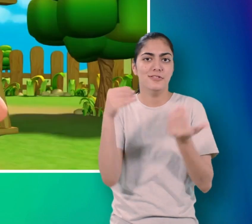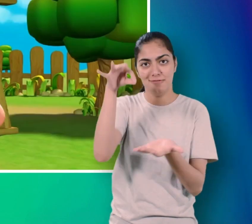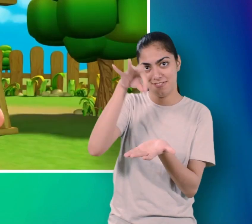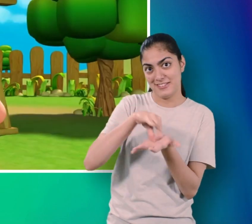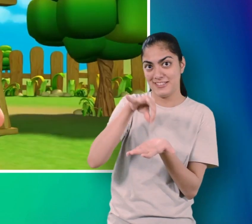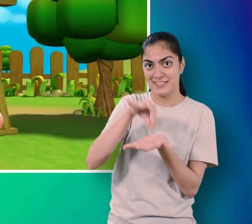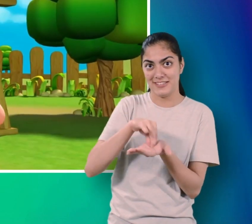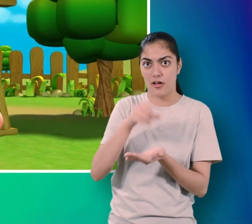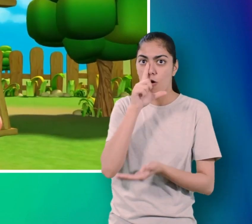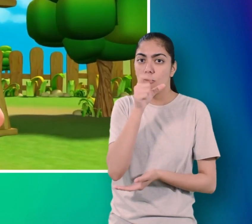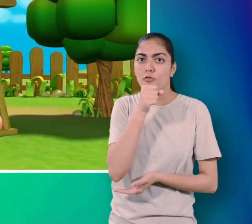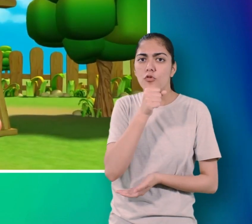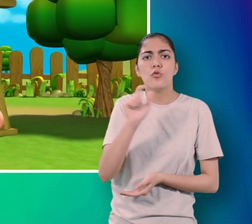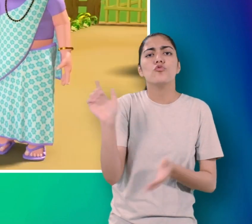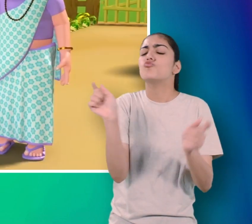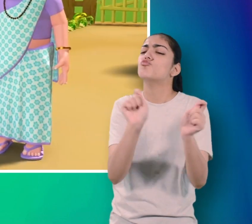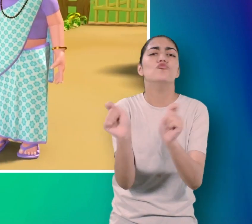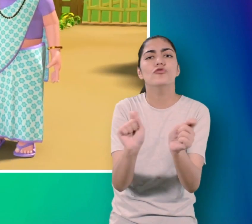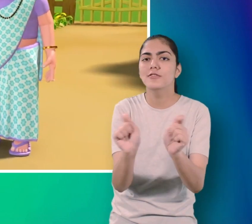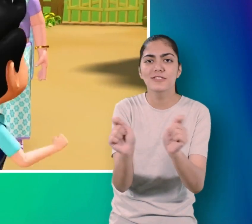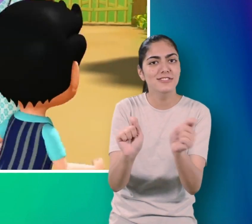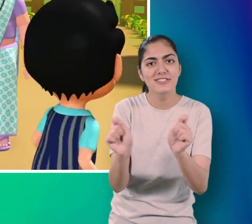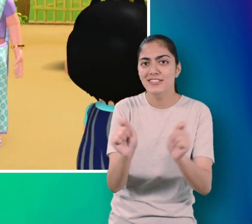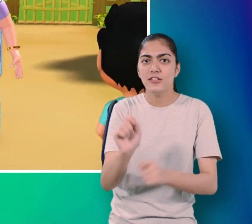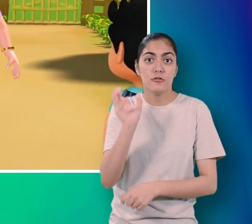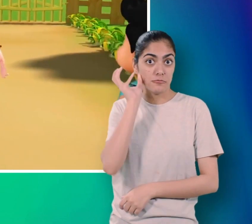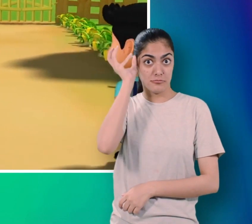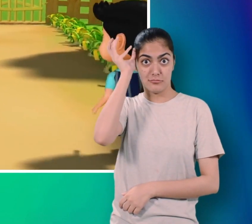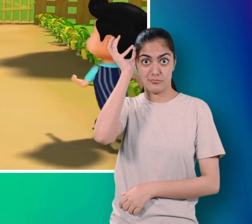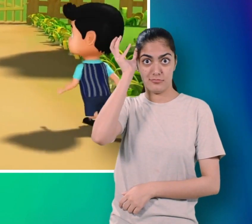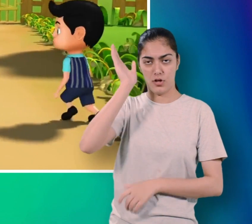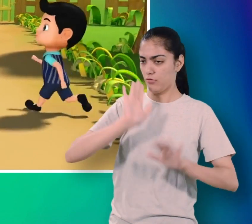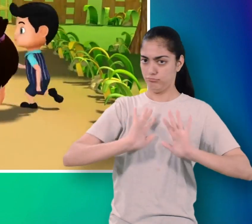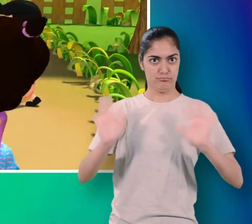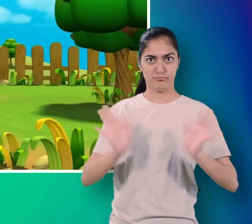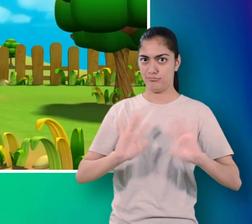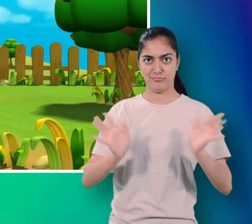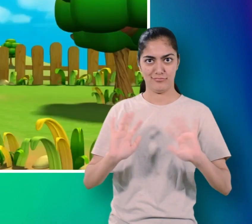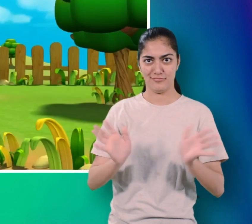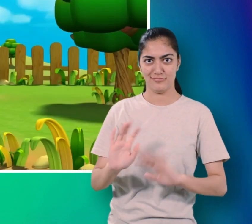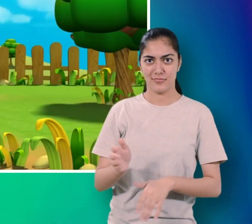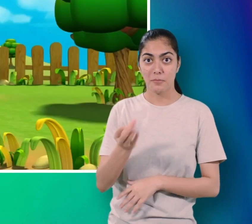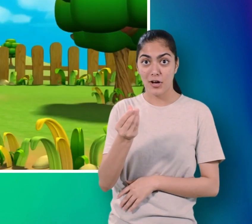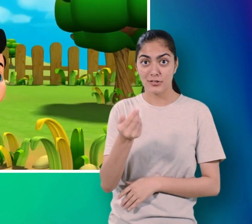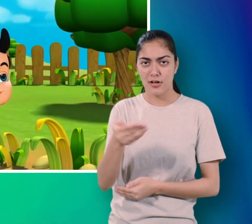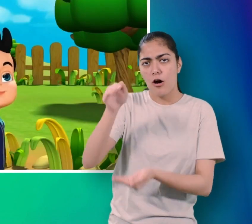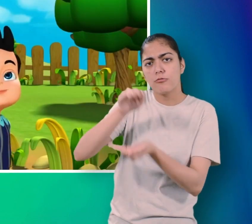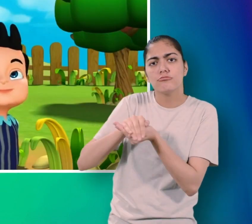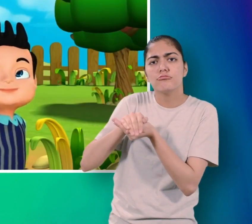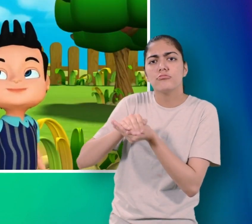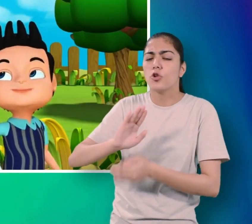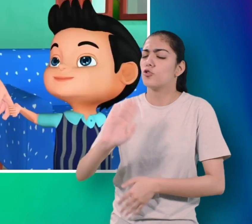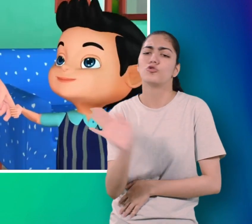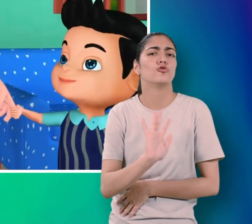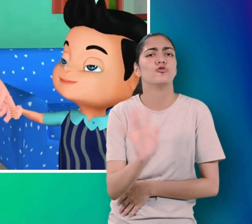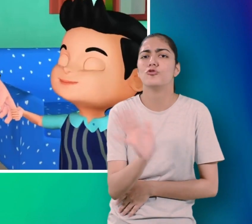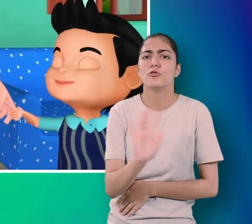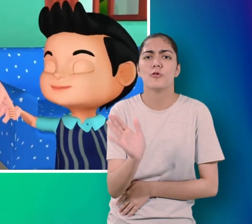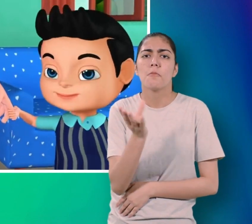कंजो से छोड़ दे अच्छी नानी त्यारी नानी रूसारू से छोड़ दे जल्दी से